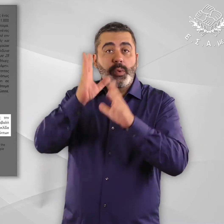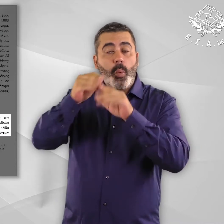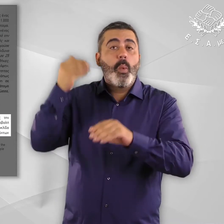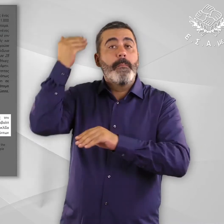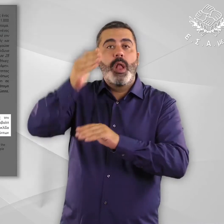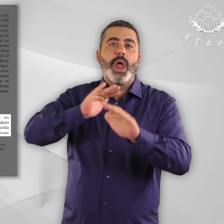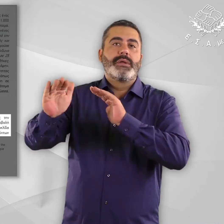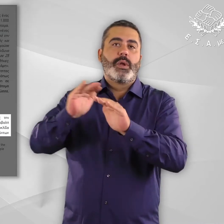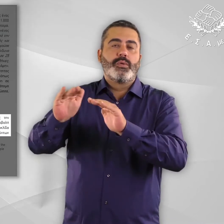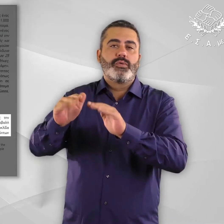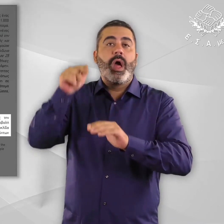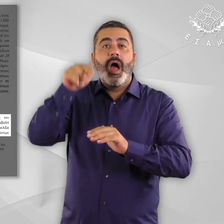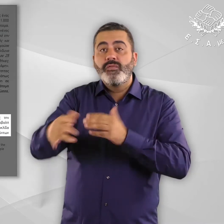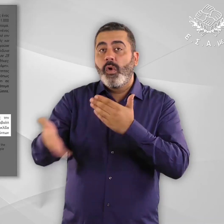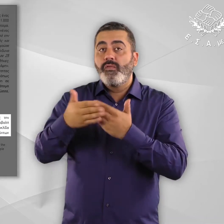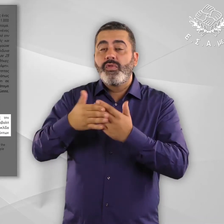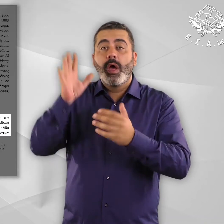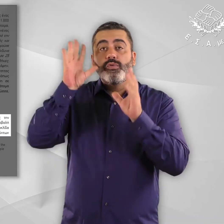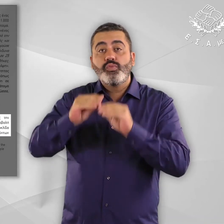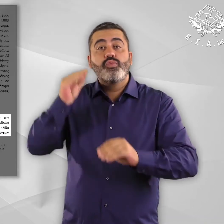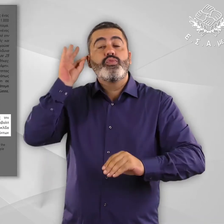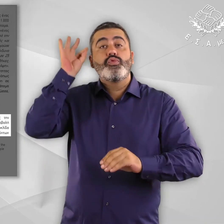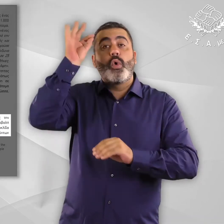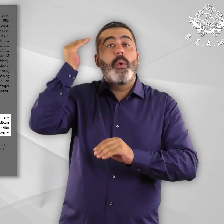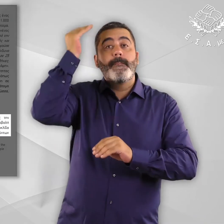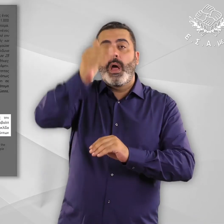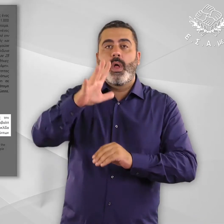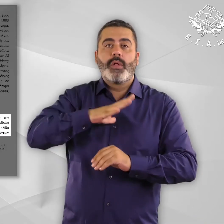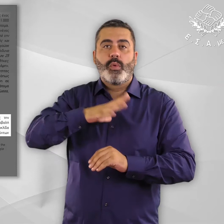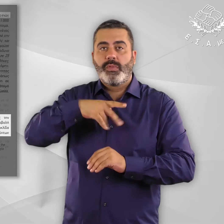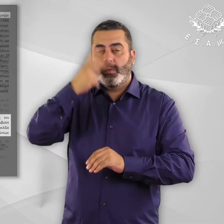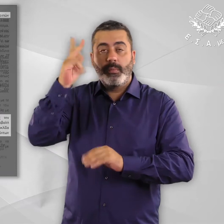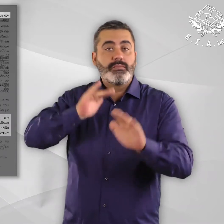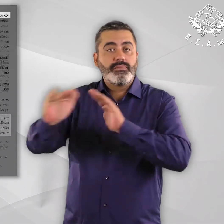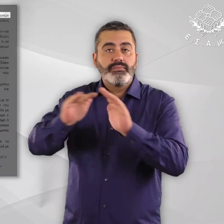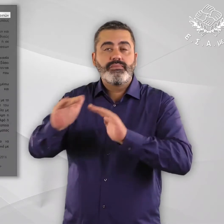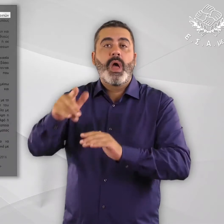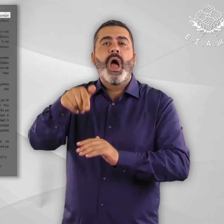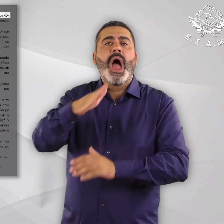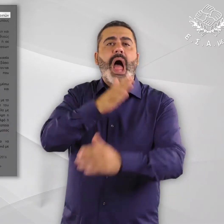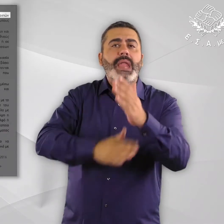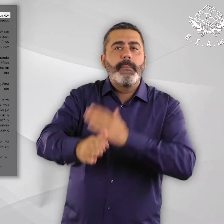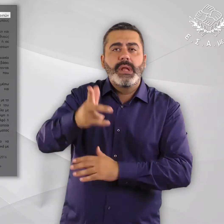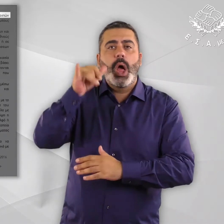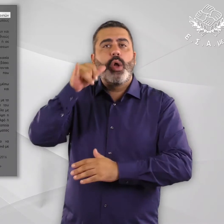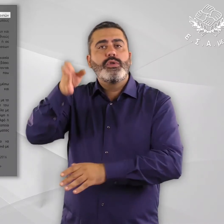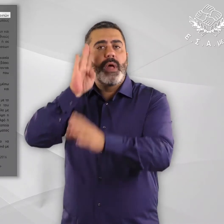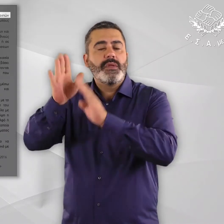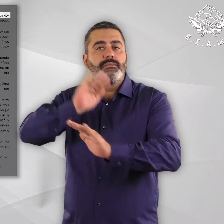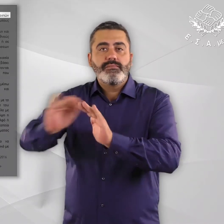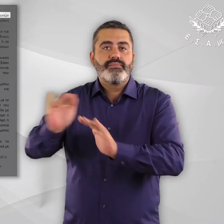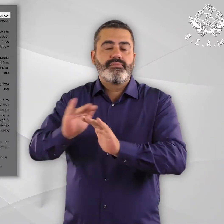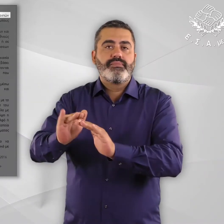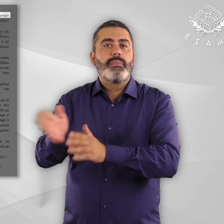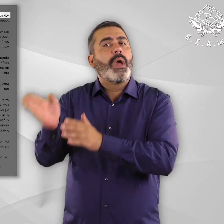ασύλου, αποτελώντας δικλείδα ασφαλείας για την προστασία των δικαιωμάτων των ετούντων ασύλου με αναπηρία και χρόνιες παθήσεις,